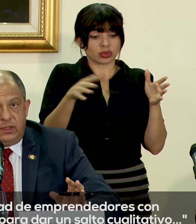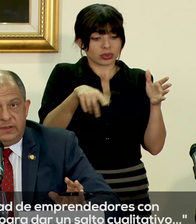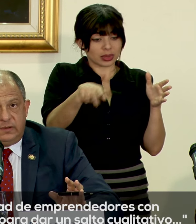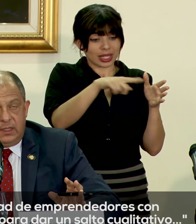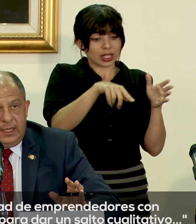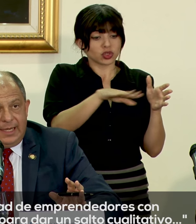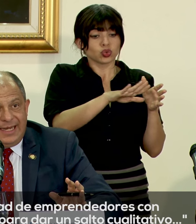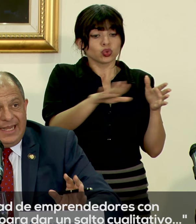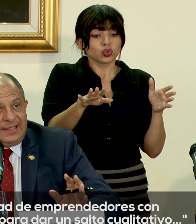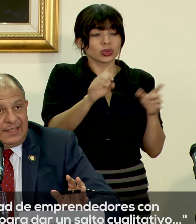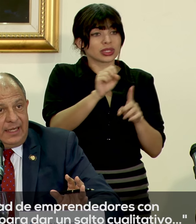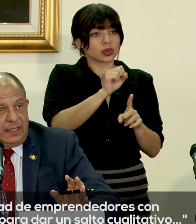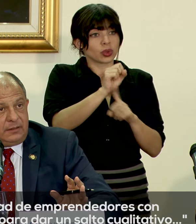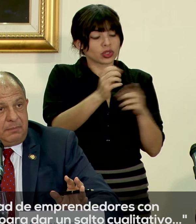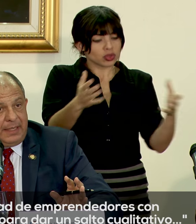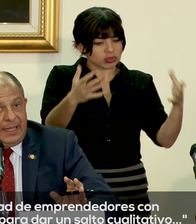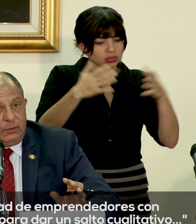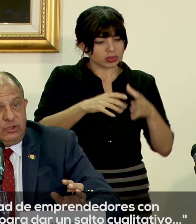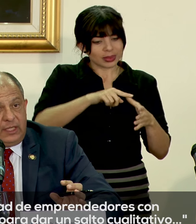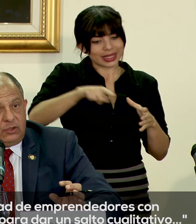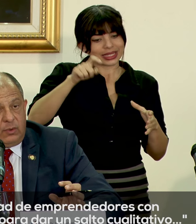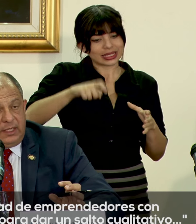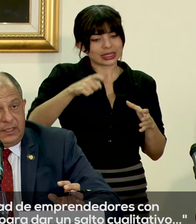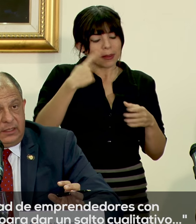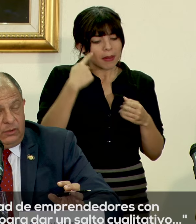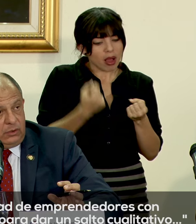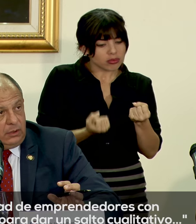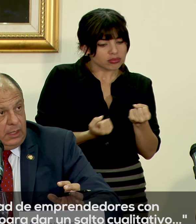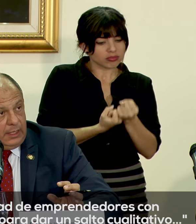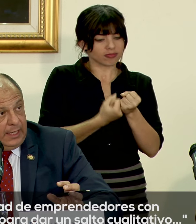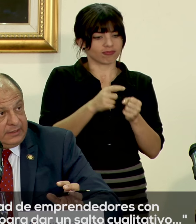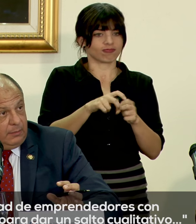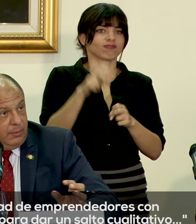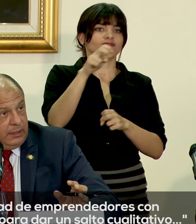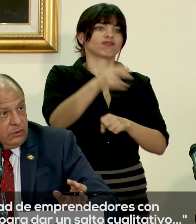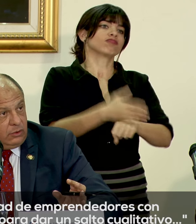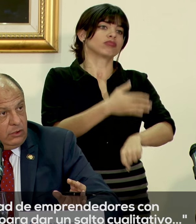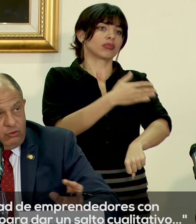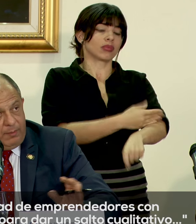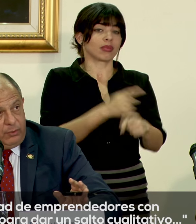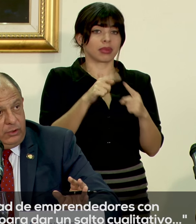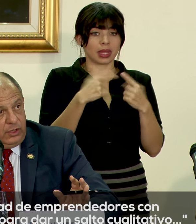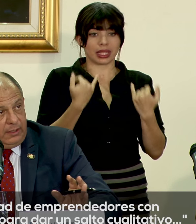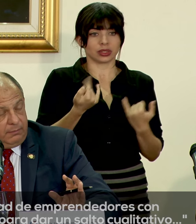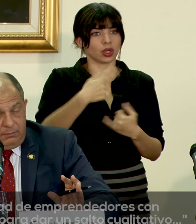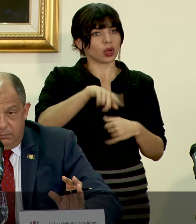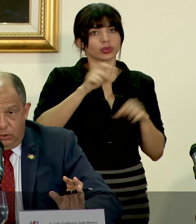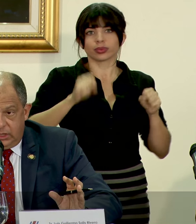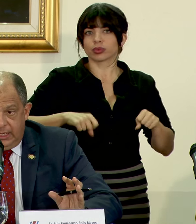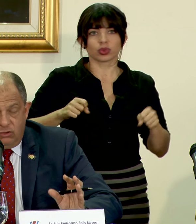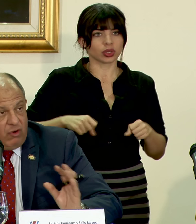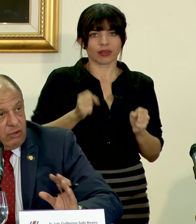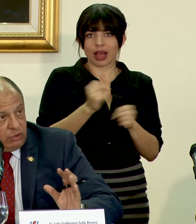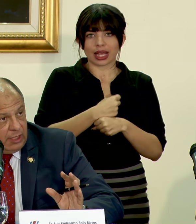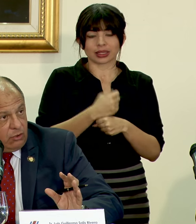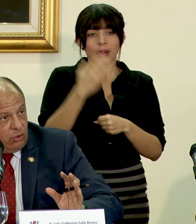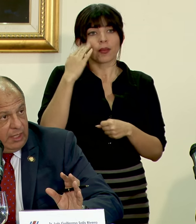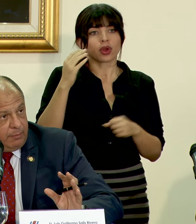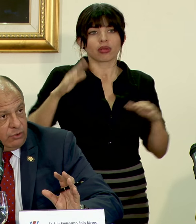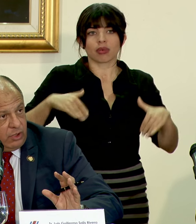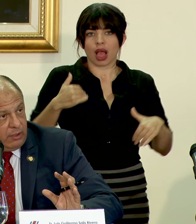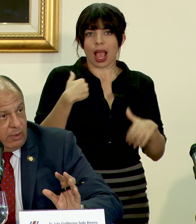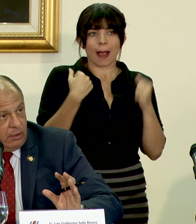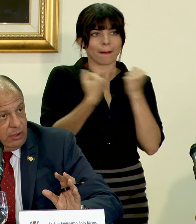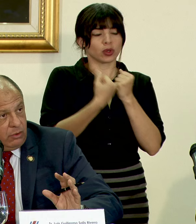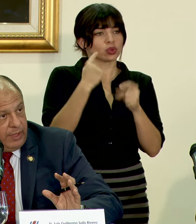condiciones necesarias para dar un salto cualitativo que hasta el momento no han podido dar porque no han contado